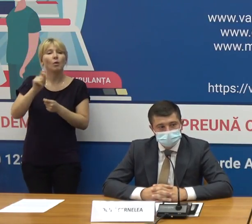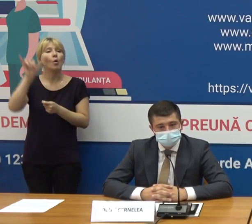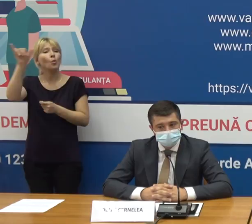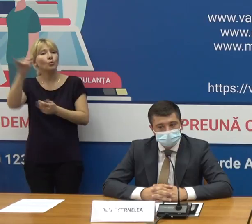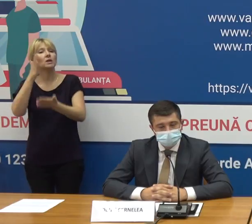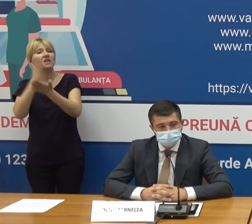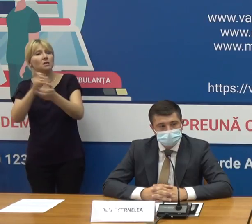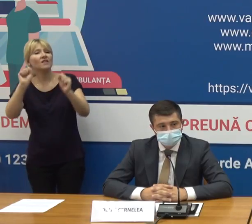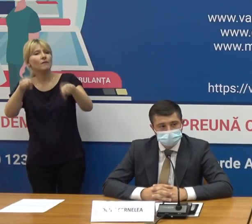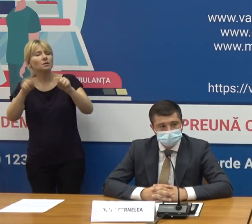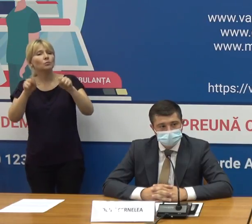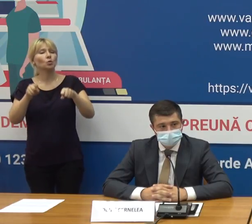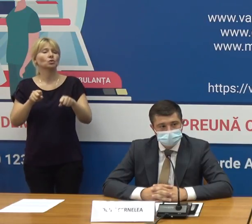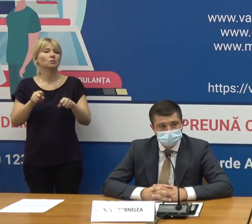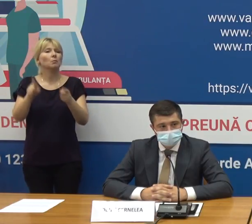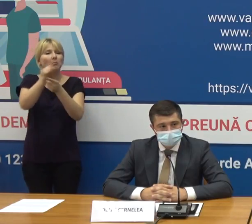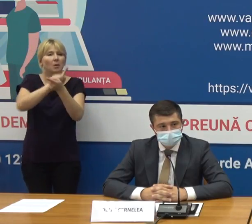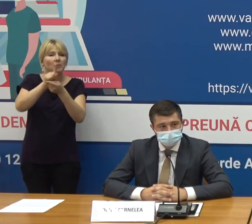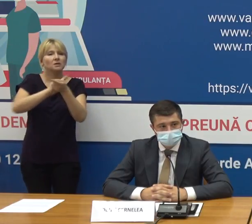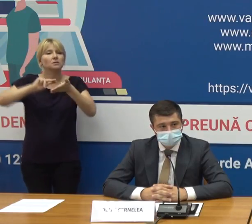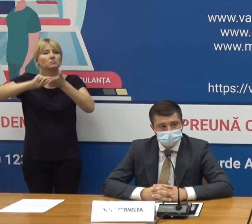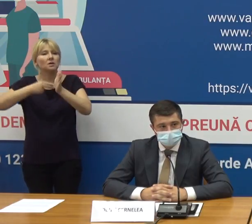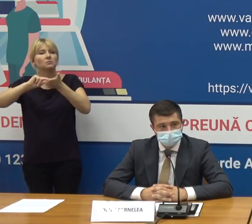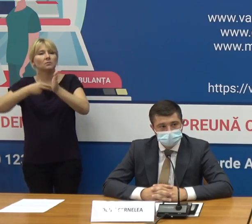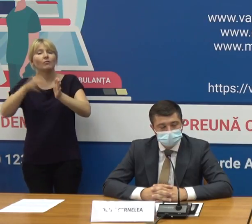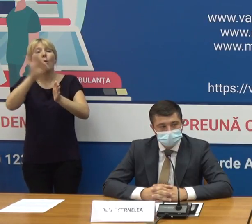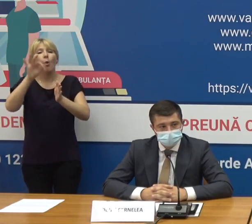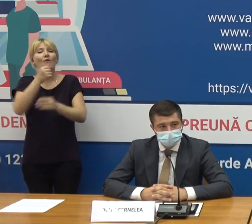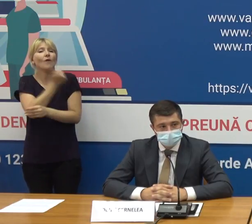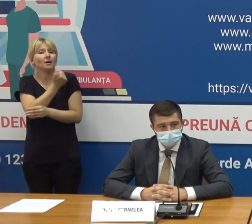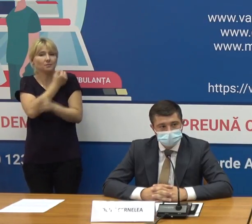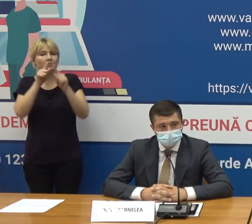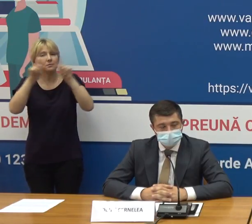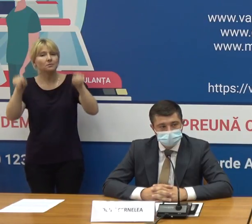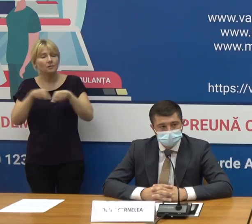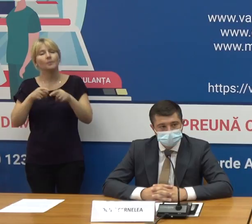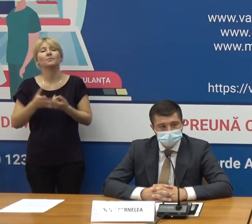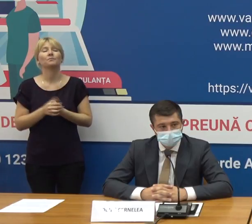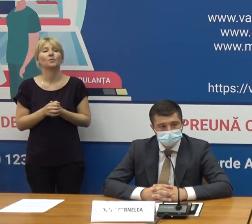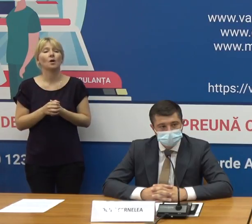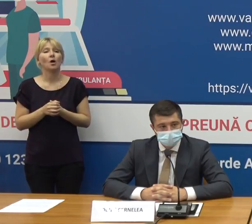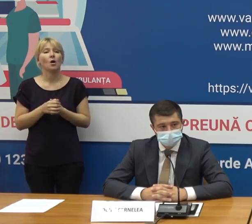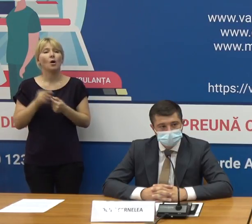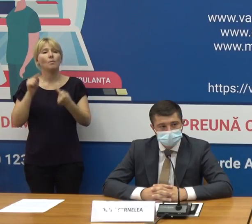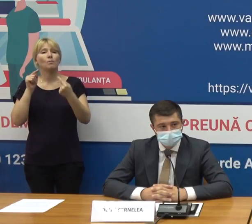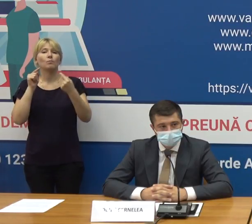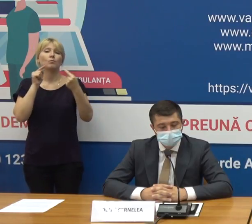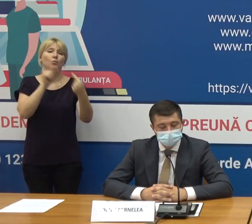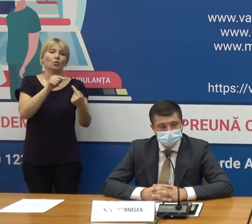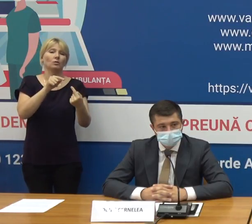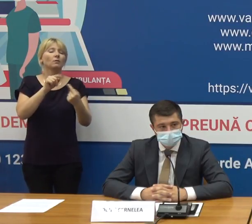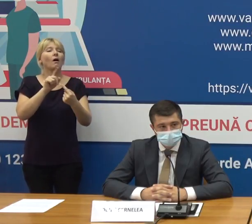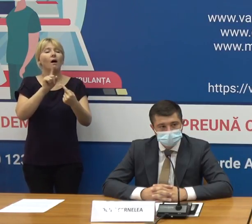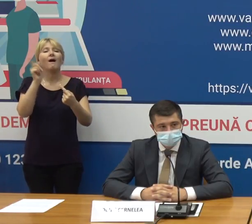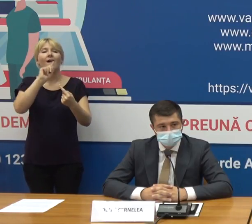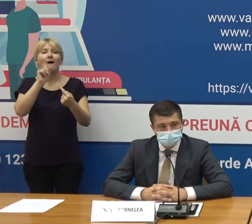posibilitatea să-și perfecteze niște certificate digitale de vaccinare în contra unei anumite sume de